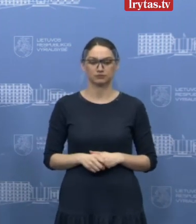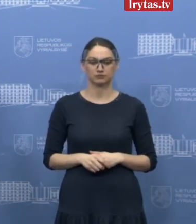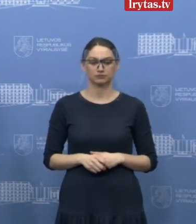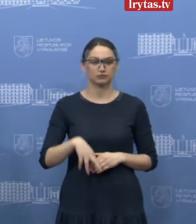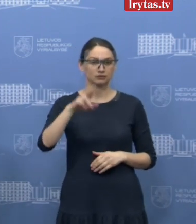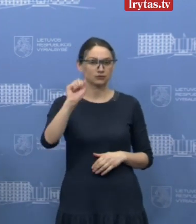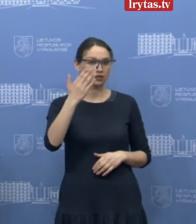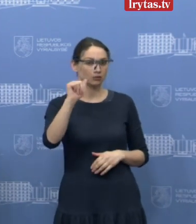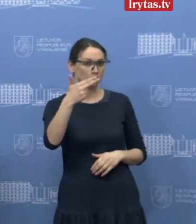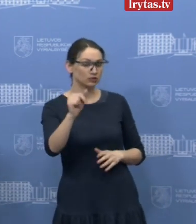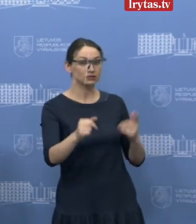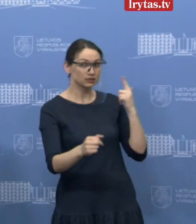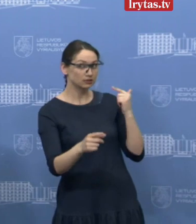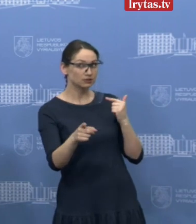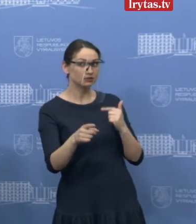Ramūnai, girdit mus.